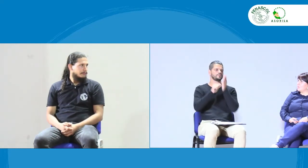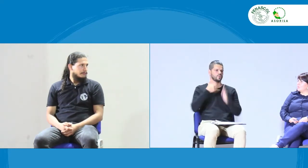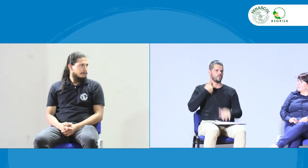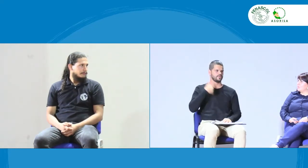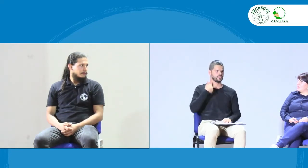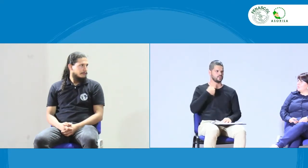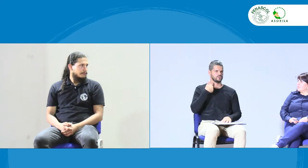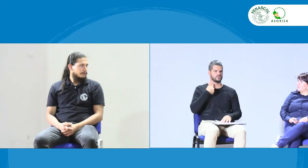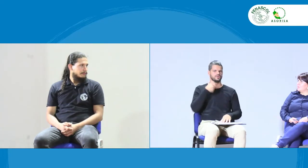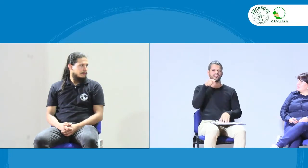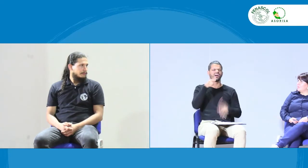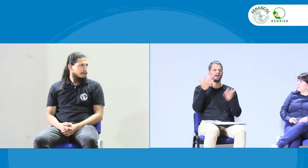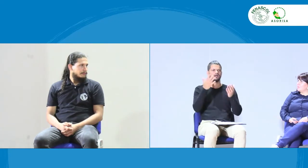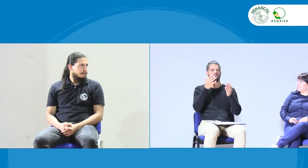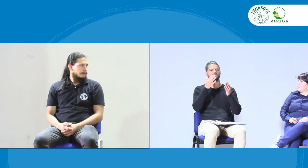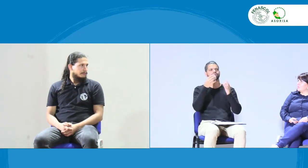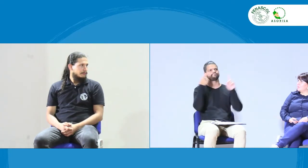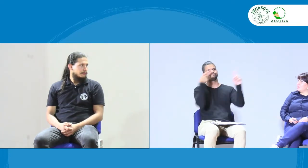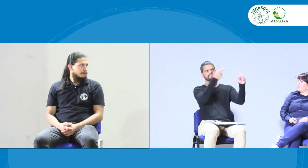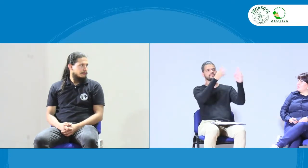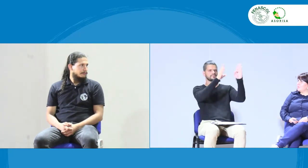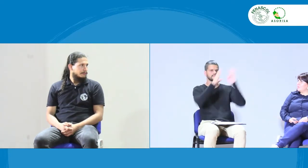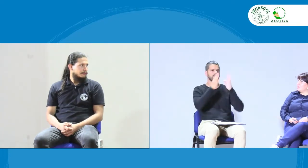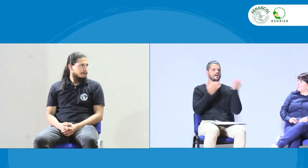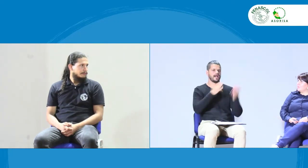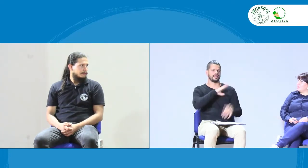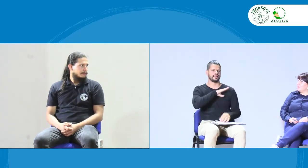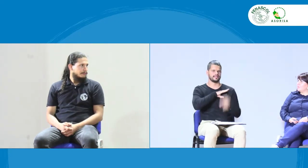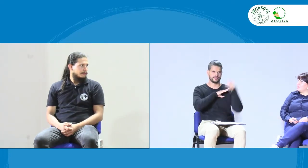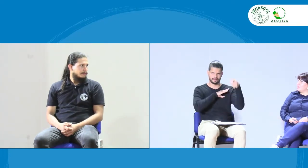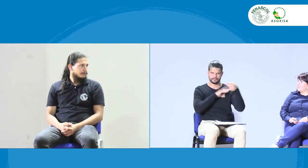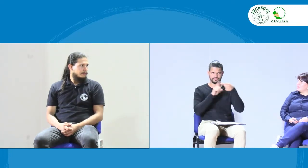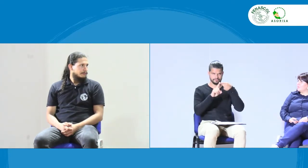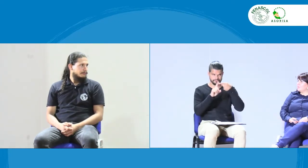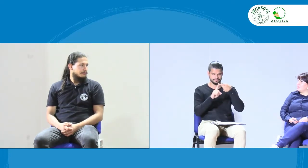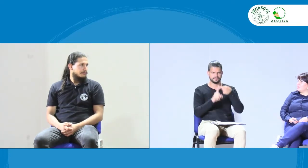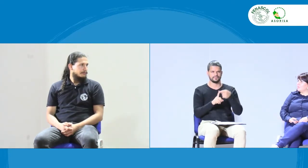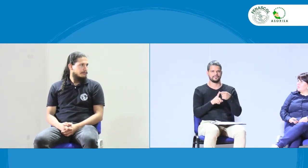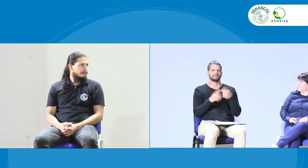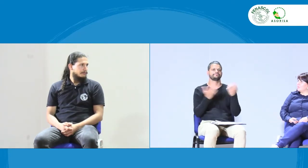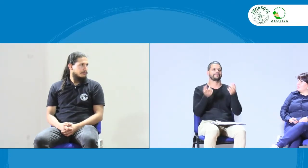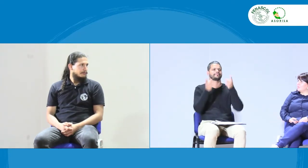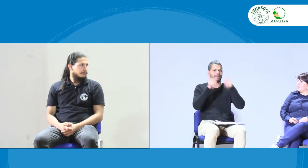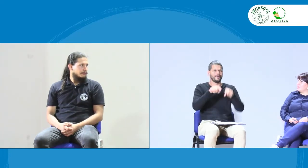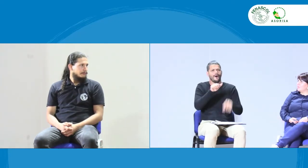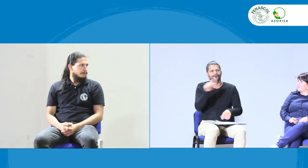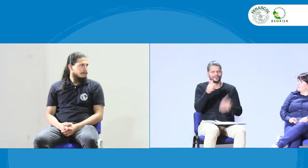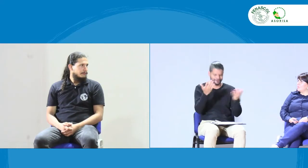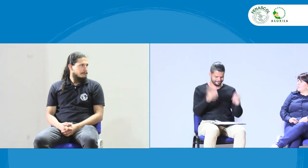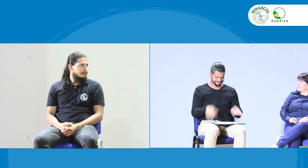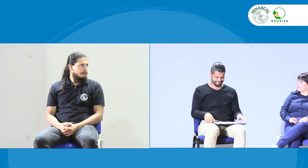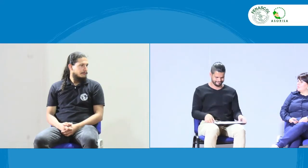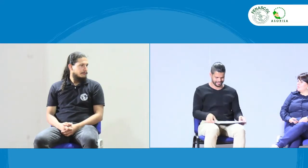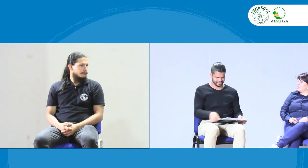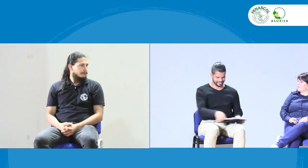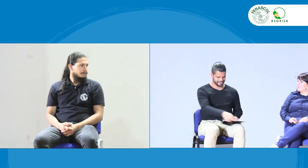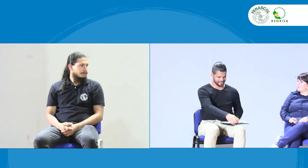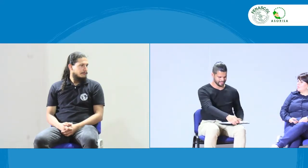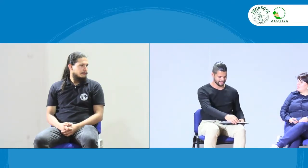y en diferentes espacios avalaban un programa de juventud enfocado hacia los gobernantes y las alcaldías que les pusieran